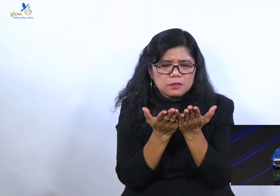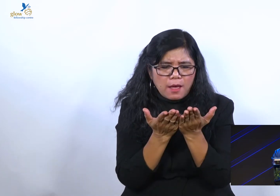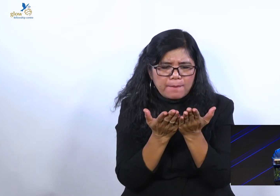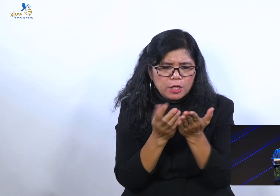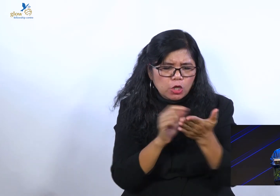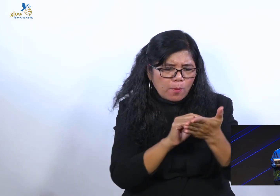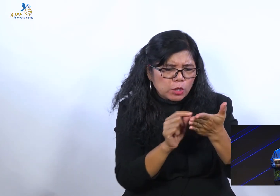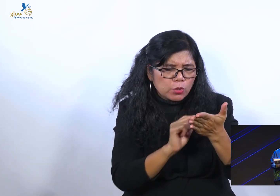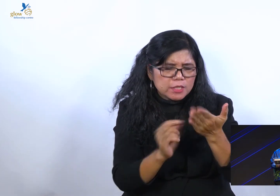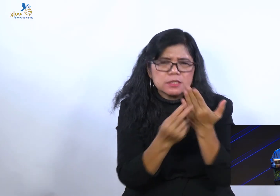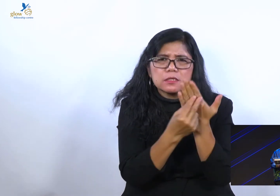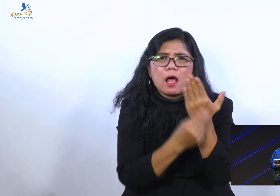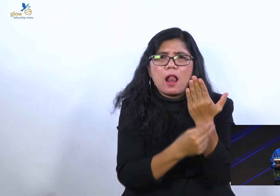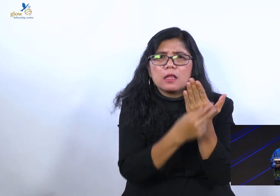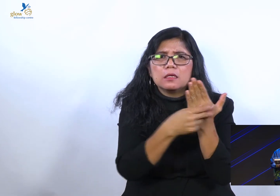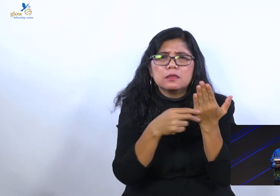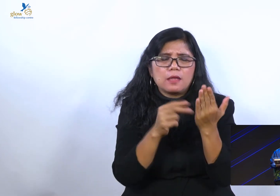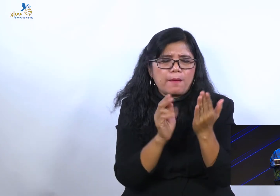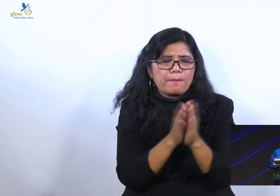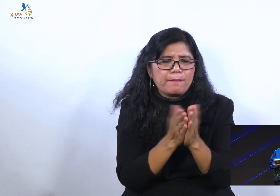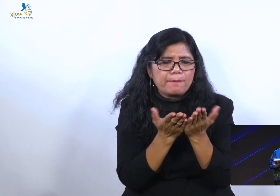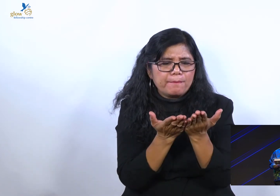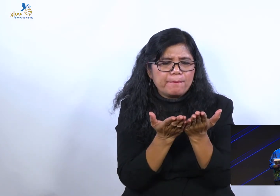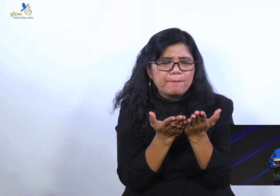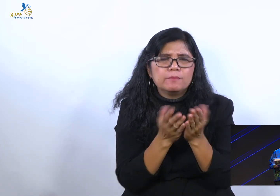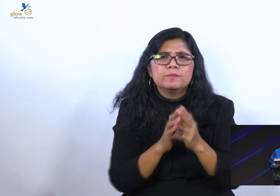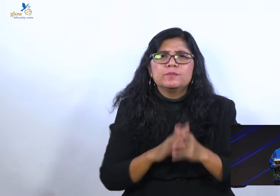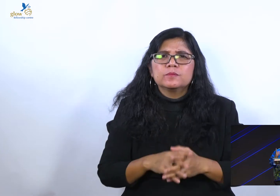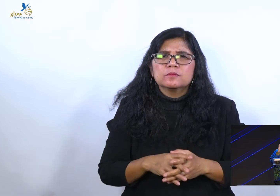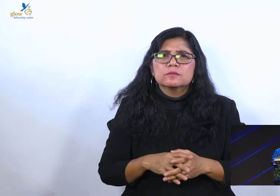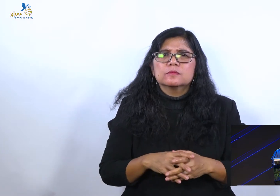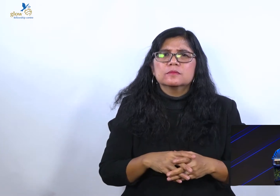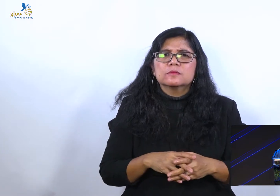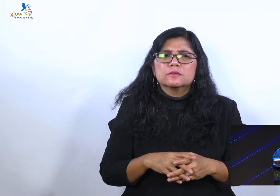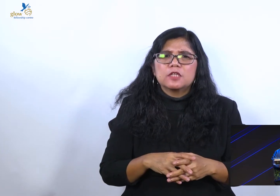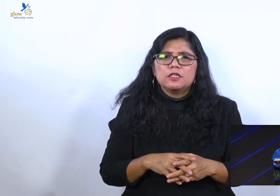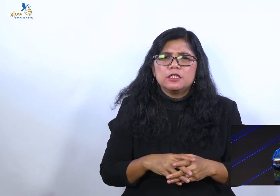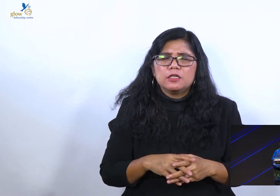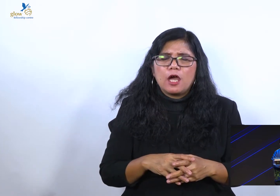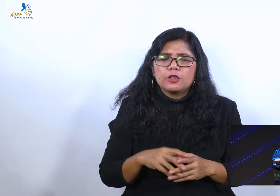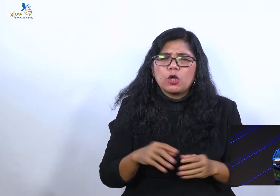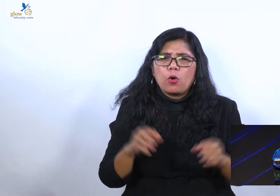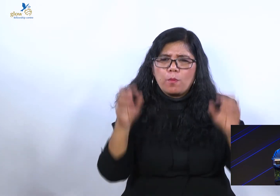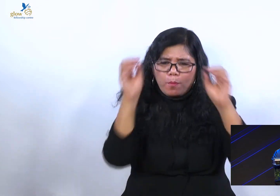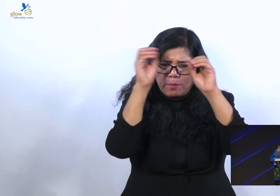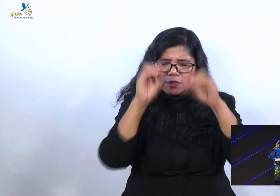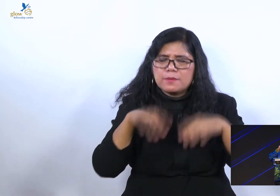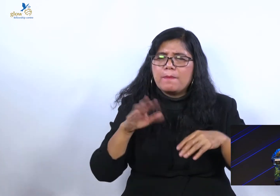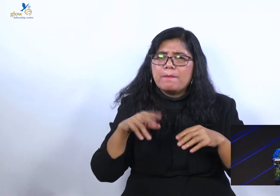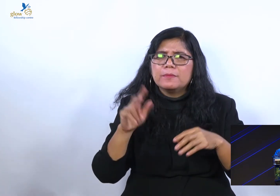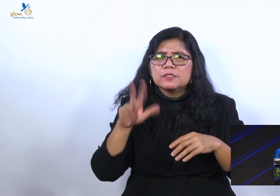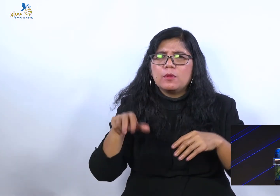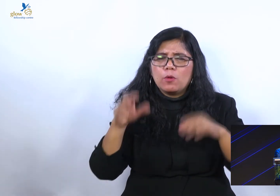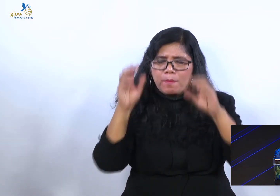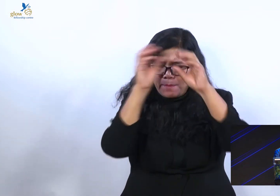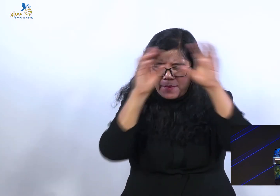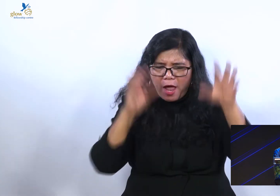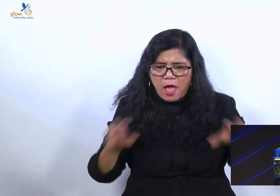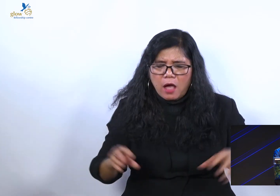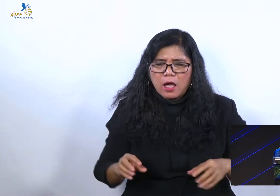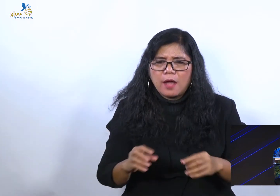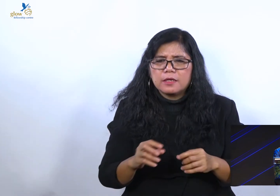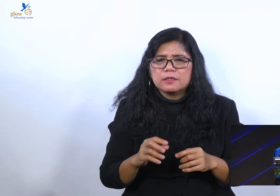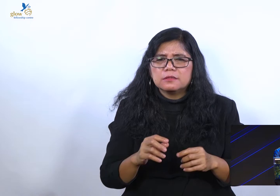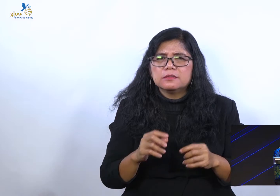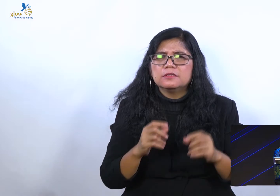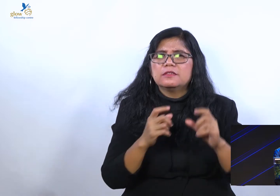atau sebelum orang Yahudi merayakan Shabbat, dia harus masuk kolam pentahiran.